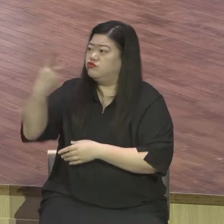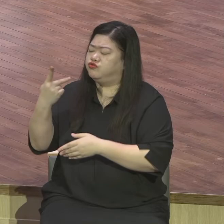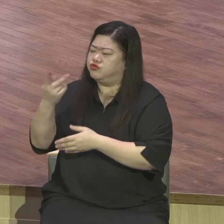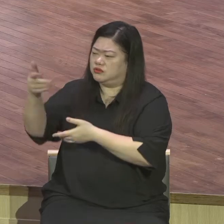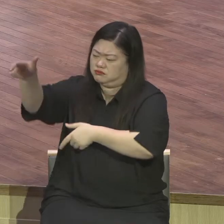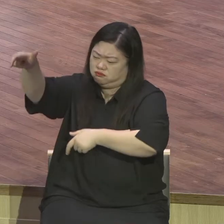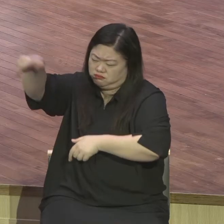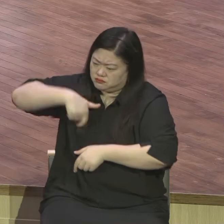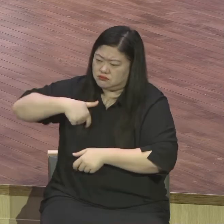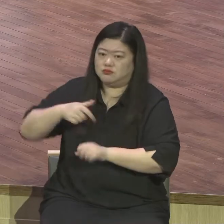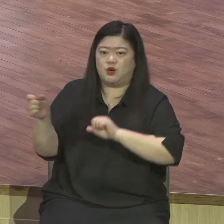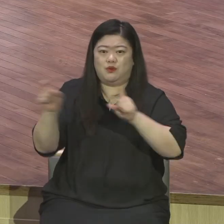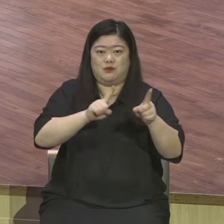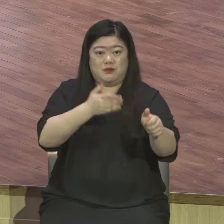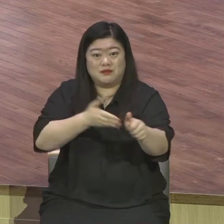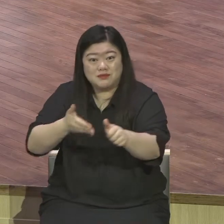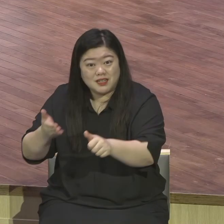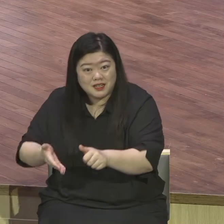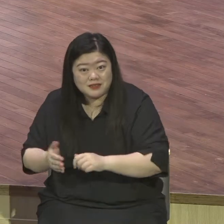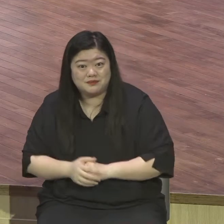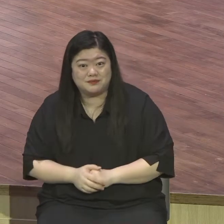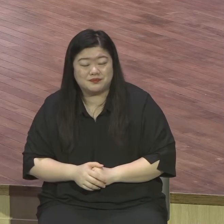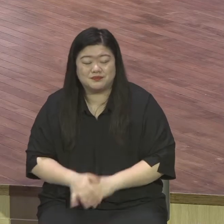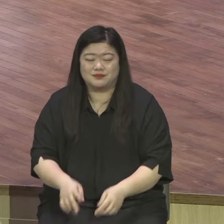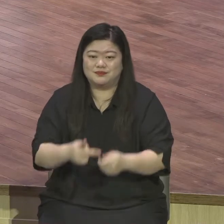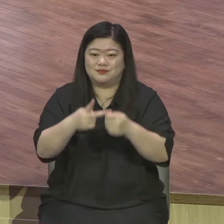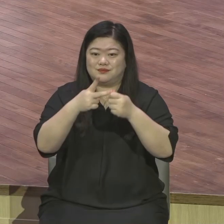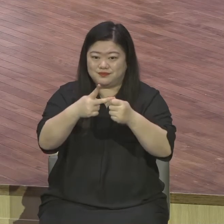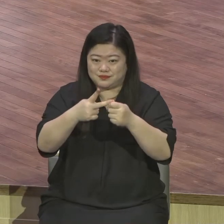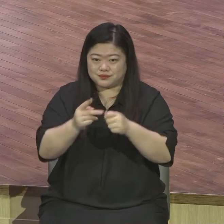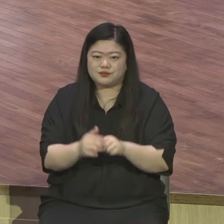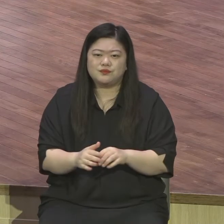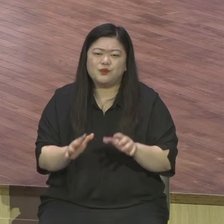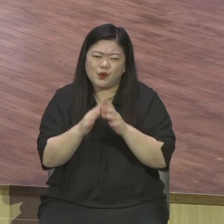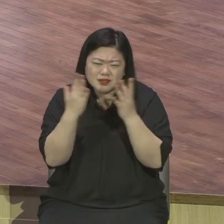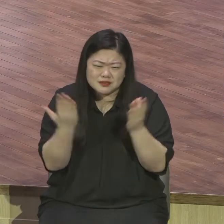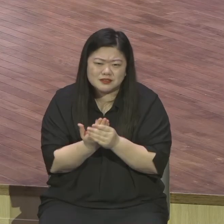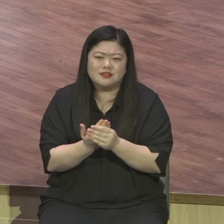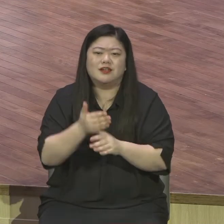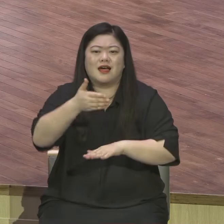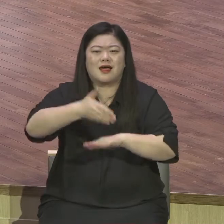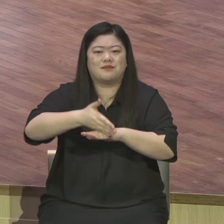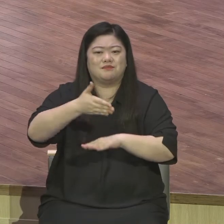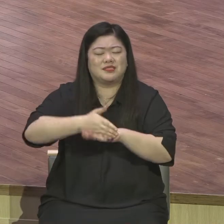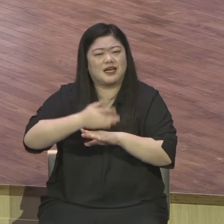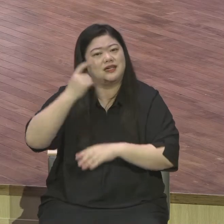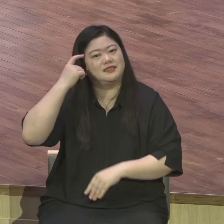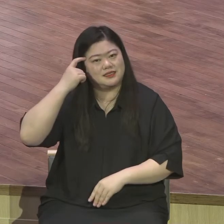길을 증언으로 축복합니다 두 번째로 절대 감사하십니다 13절 15절 봅니다